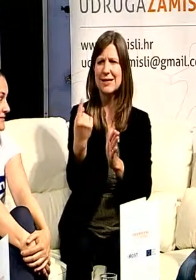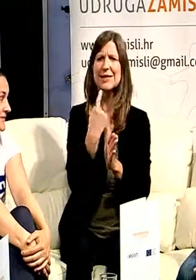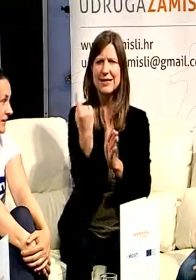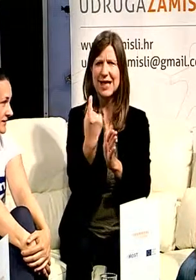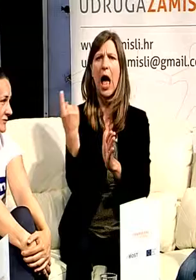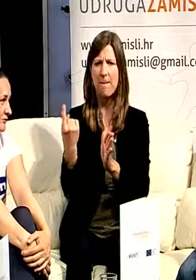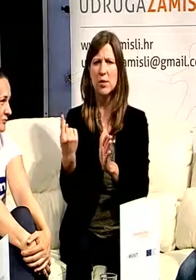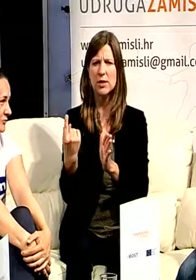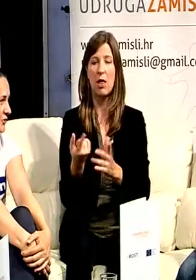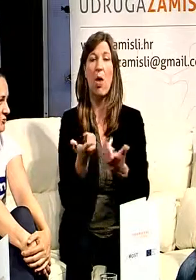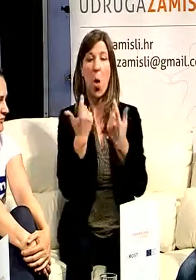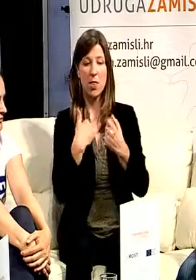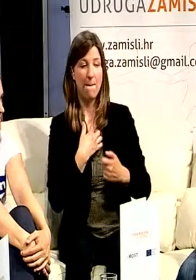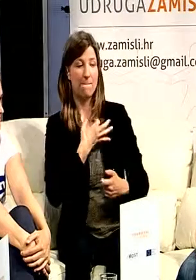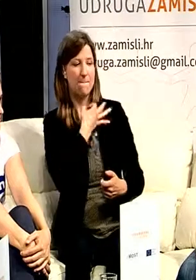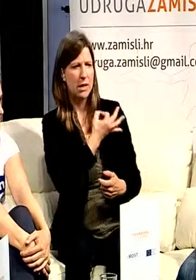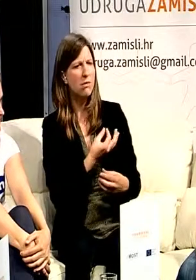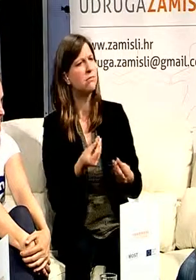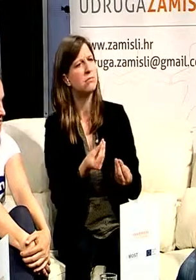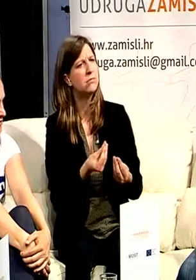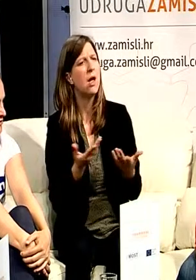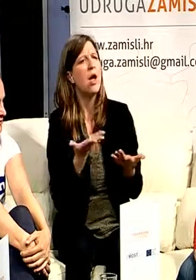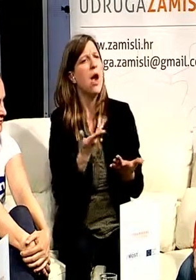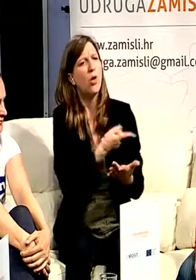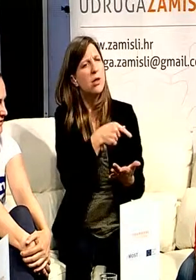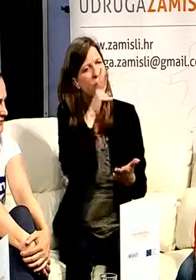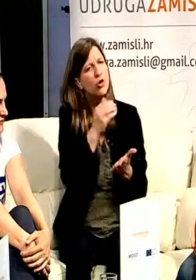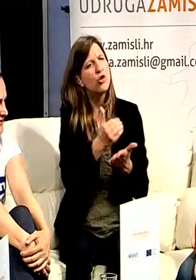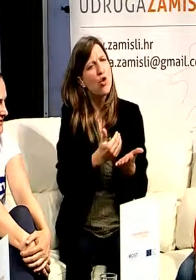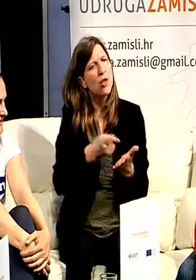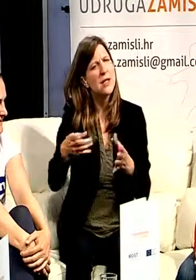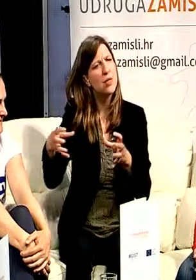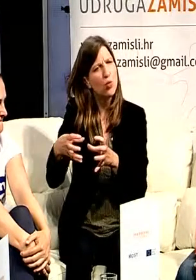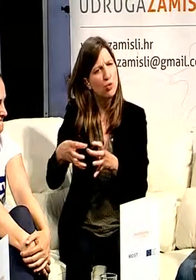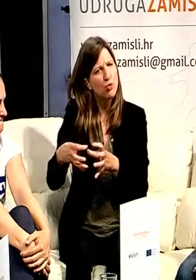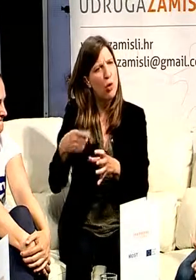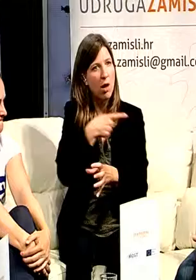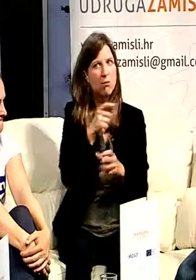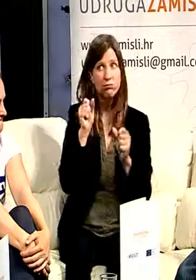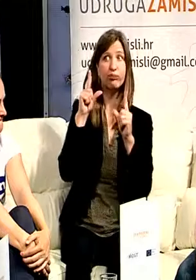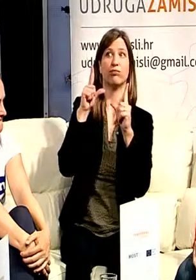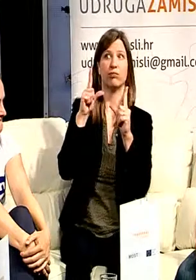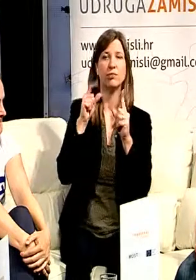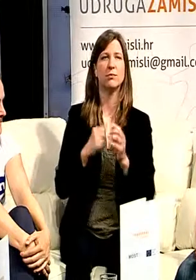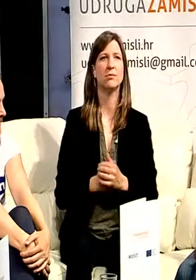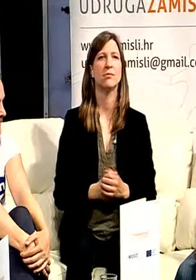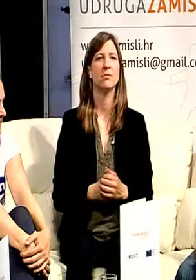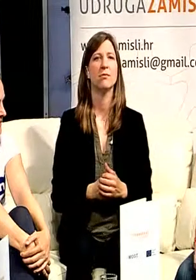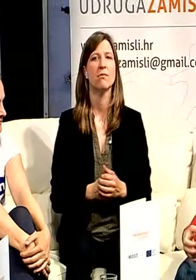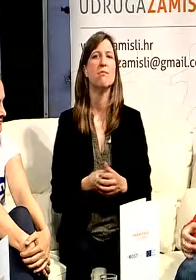jednim zahtjevom pod kojim uvjetom se možeš koristiti podrškom koju ti udruga pruže. Da, to je bilo isto